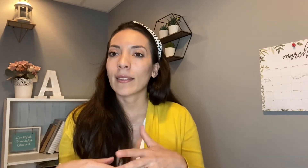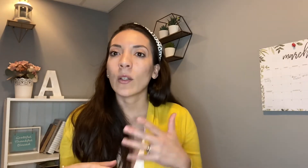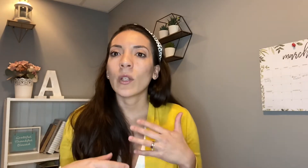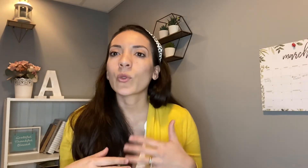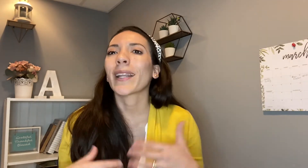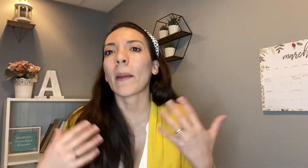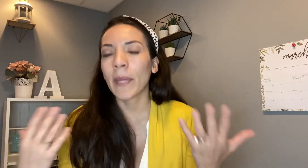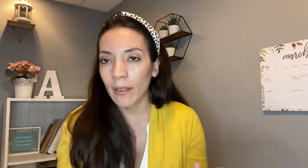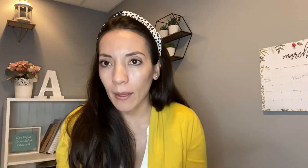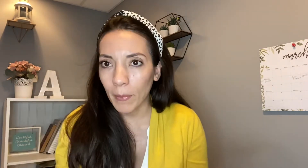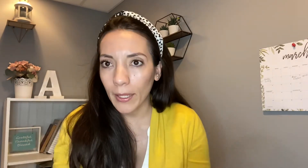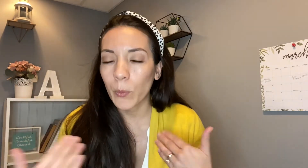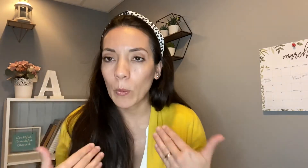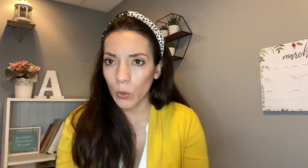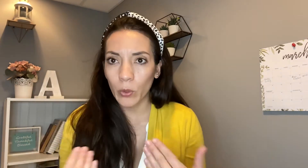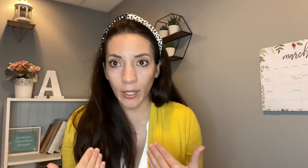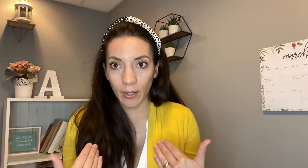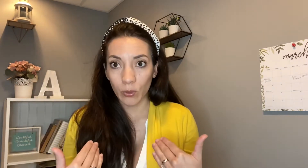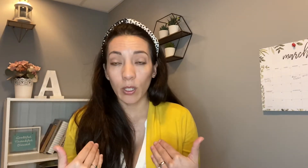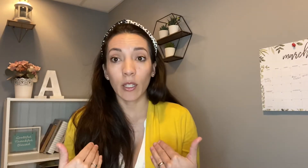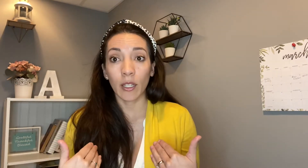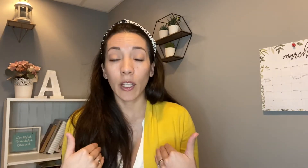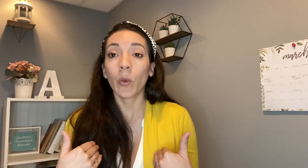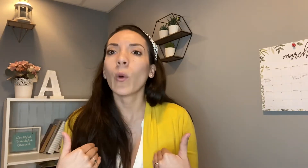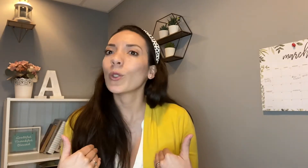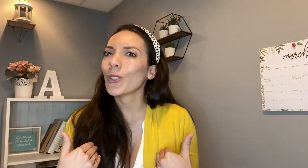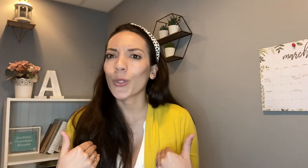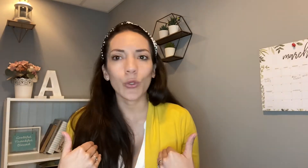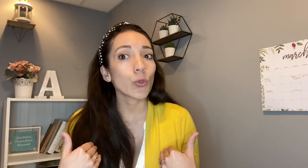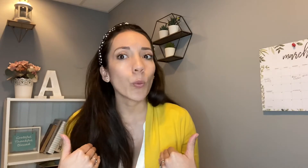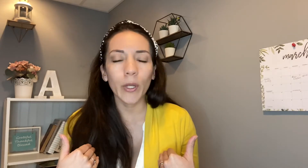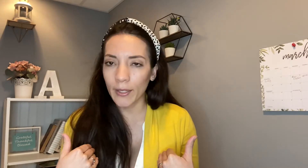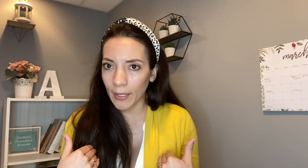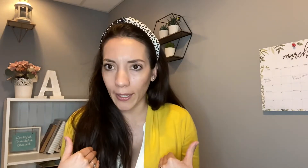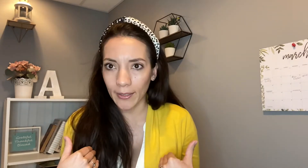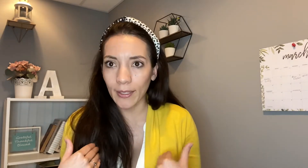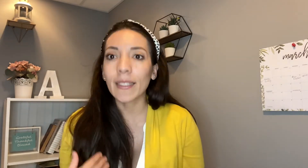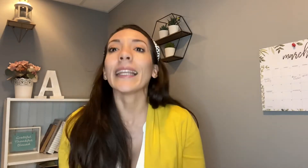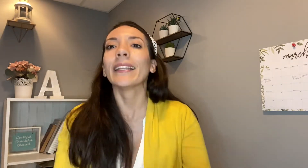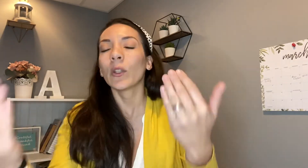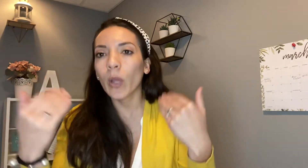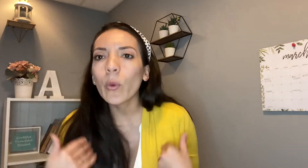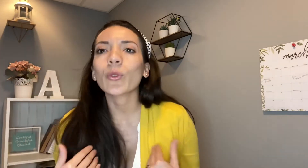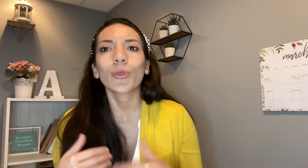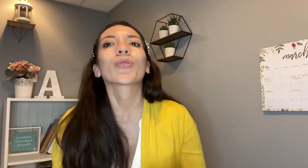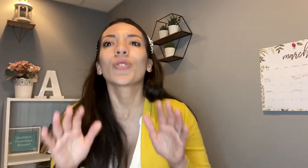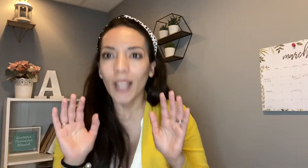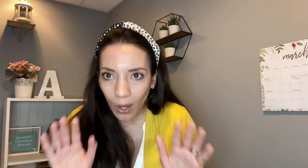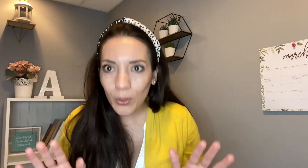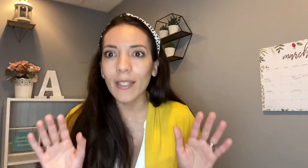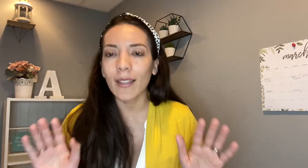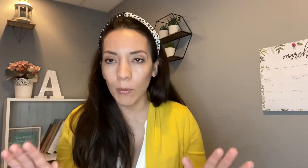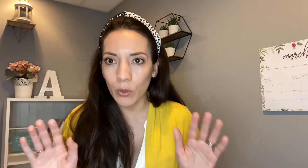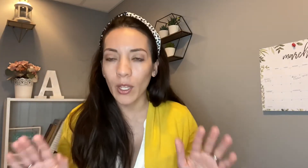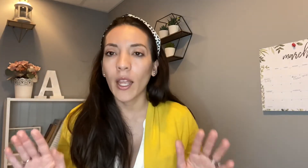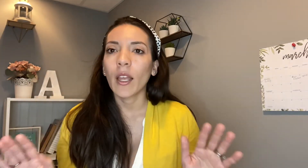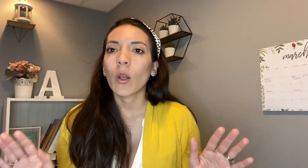es una herramienta para que podamos comunicarnos de nuevo los niños son súper inteligentes y de nuevo nosotros ya utilizamos como